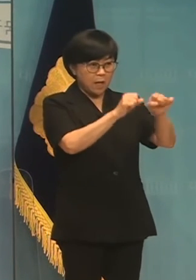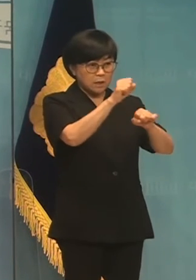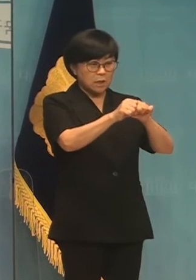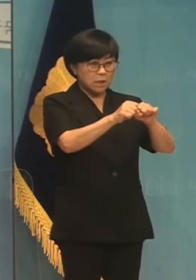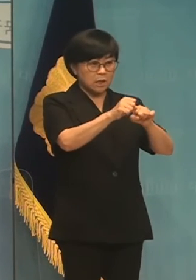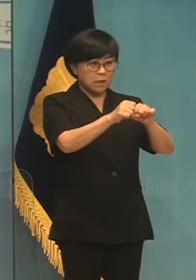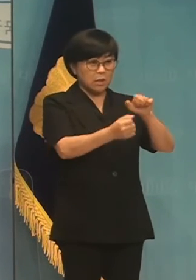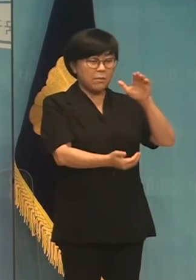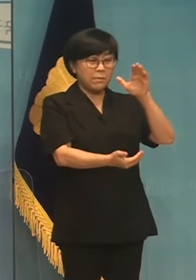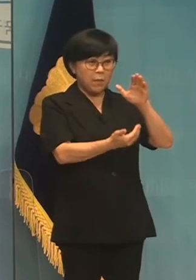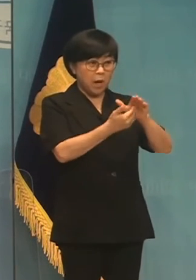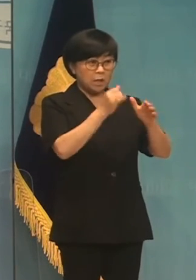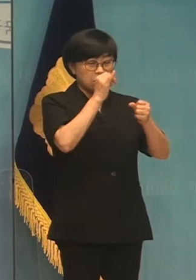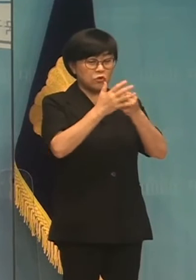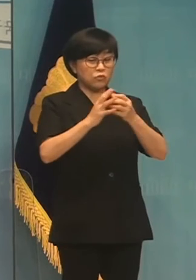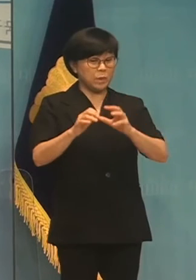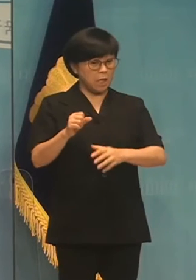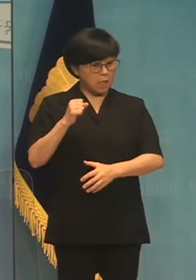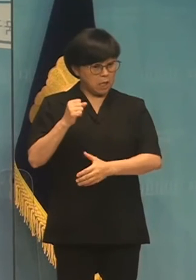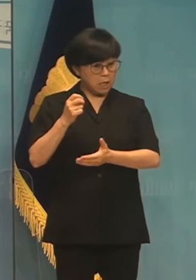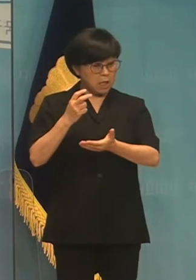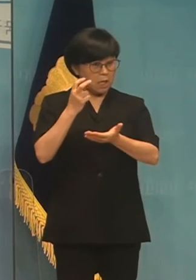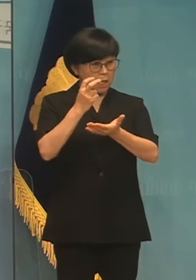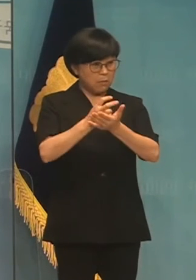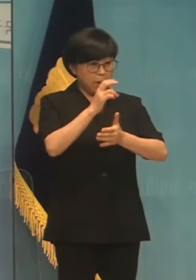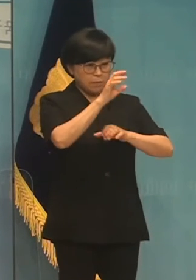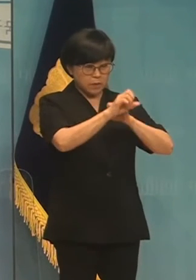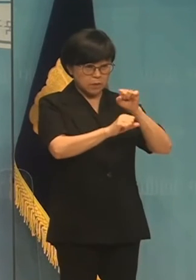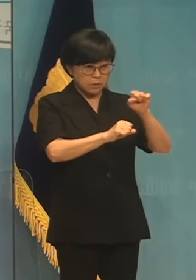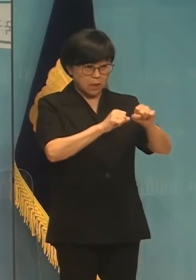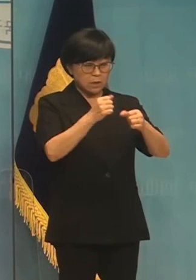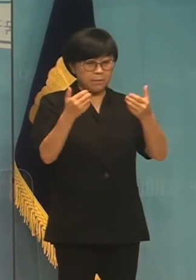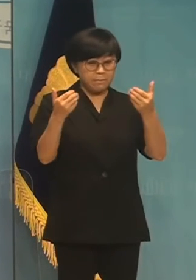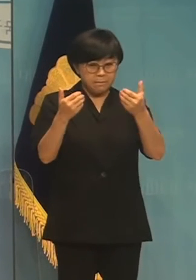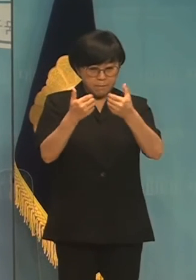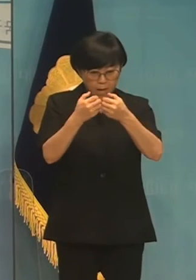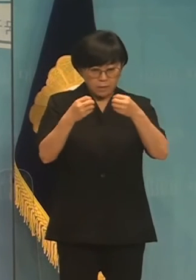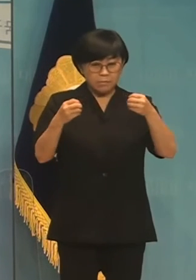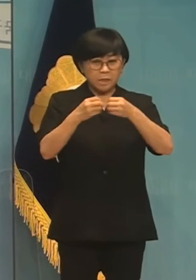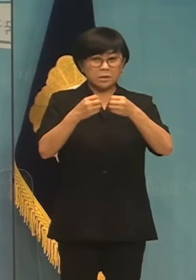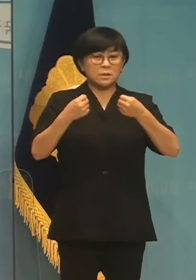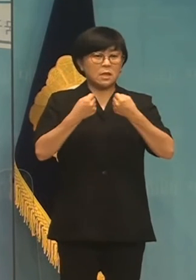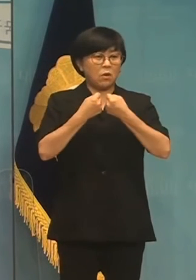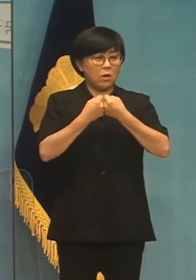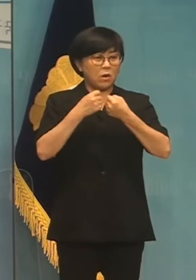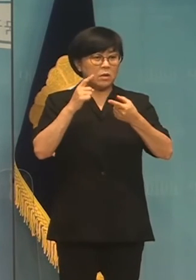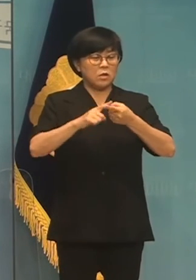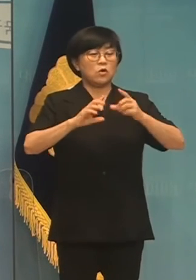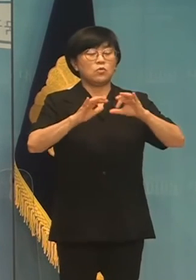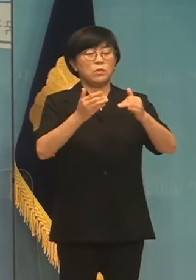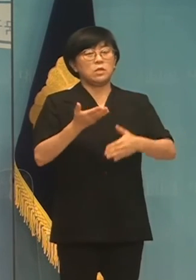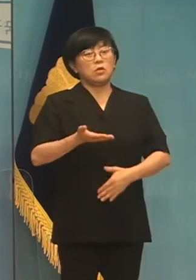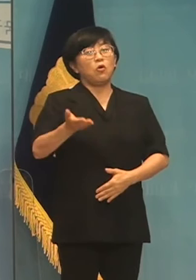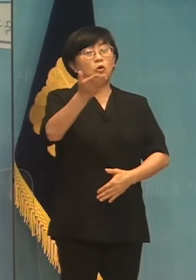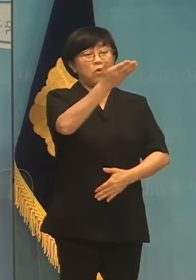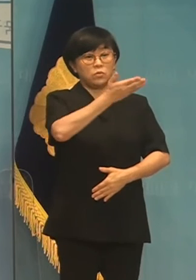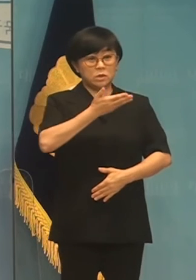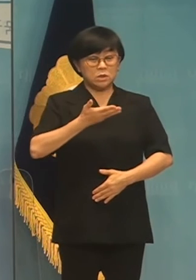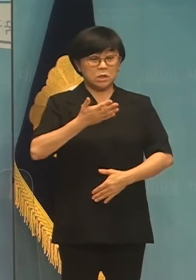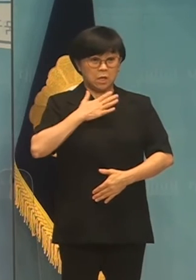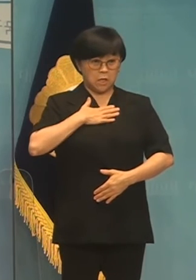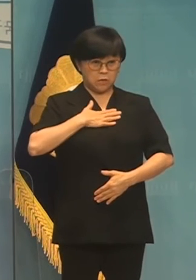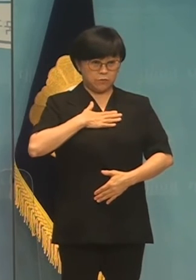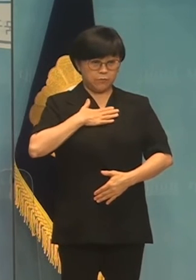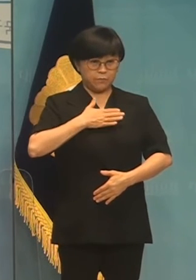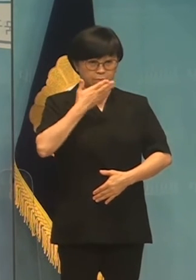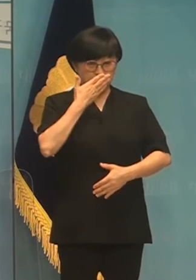이루어지는지 국민의힘이 입법 침탈에 어떻게 맞서 써왔는지 국민 모두가 알 수